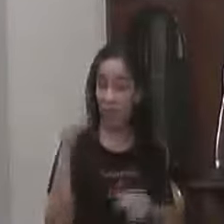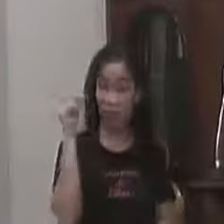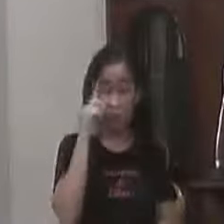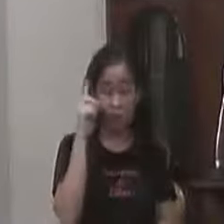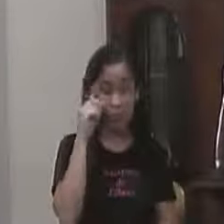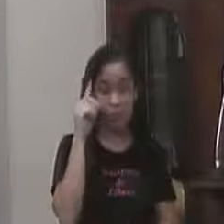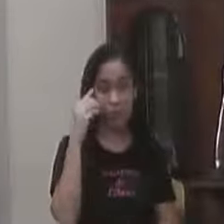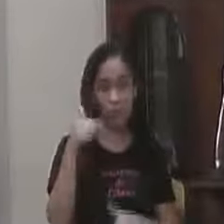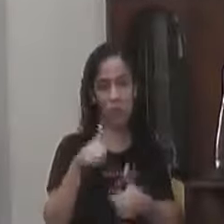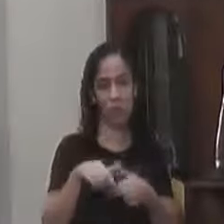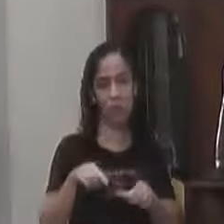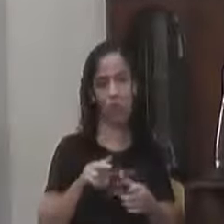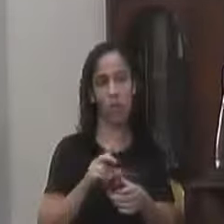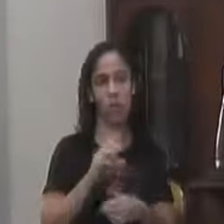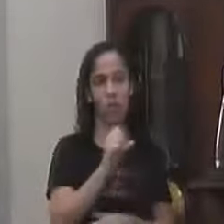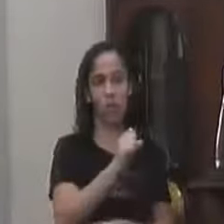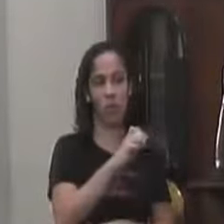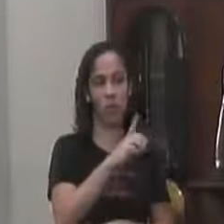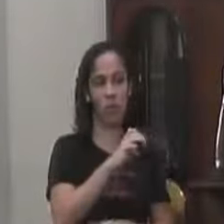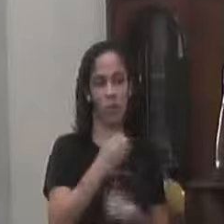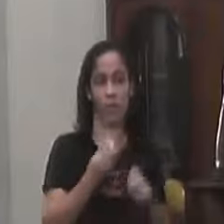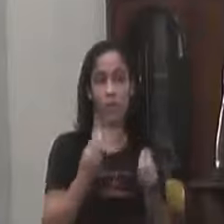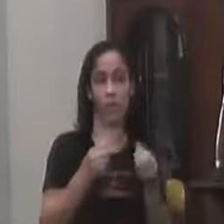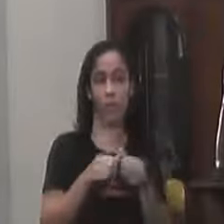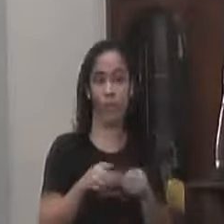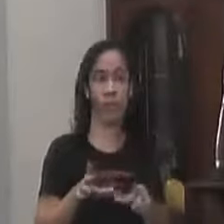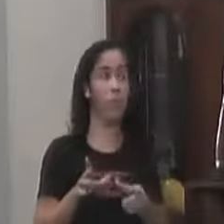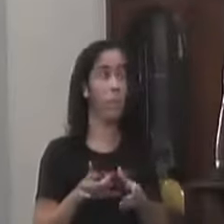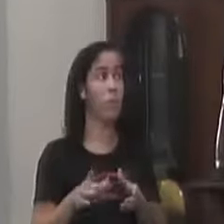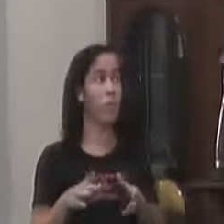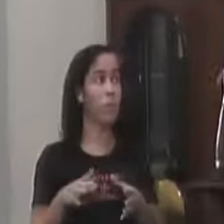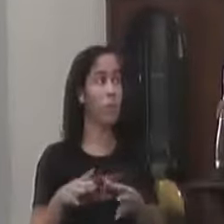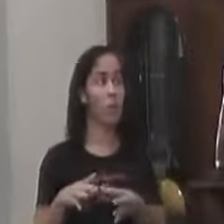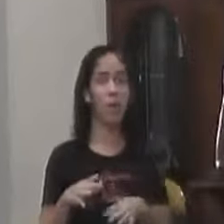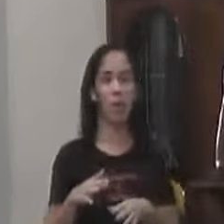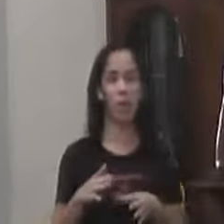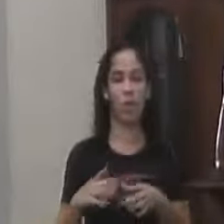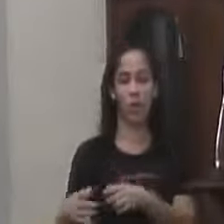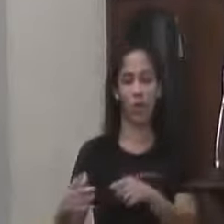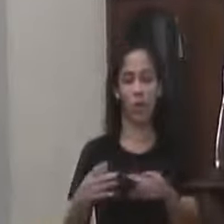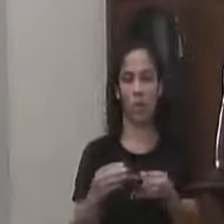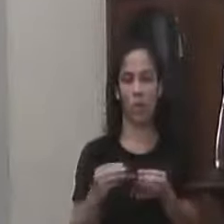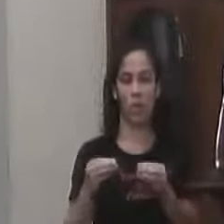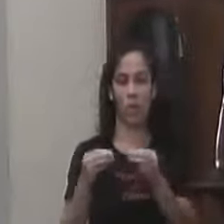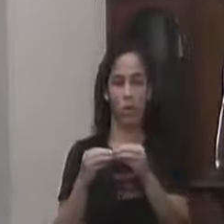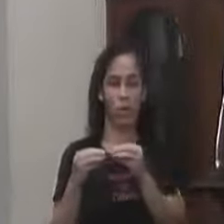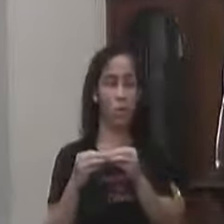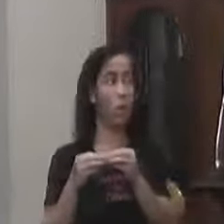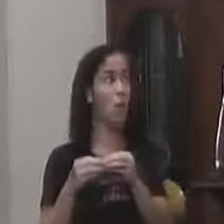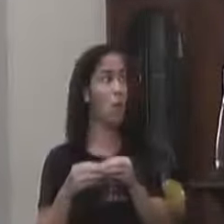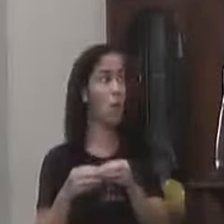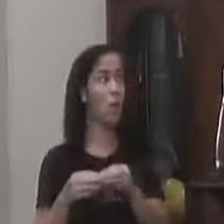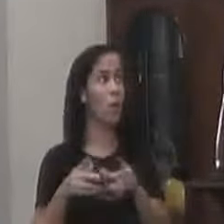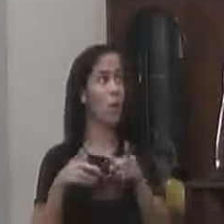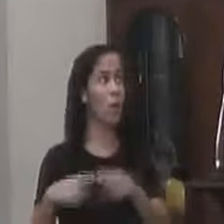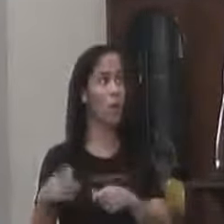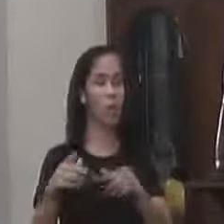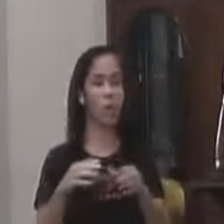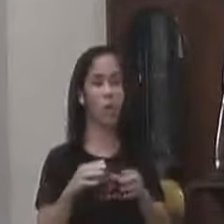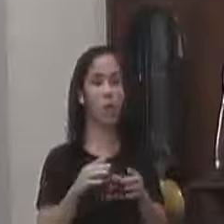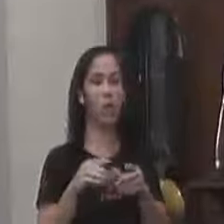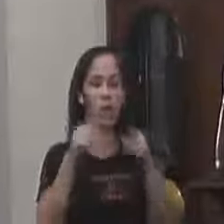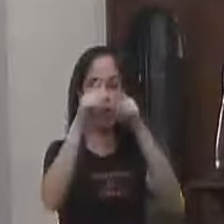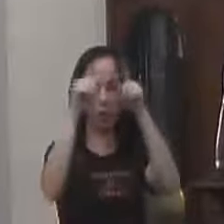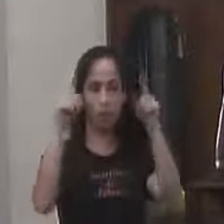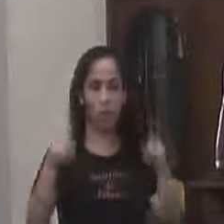Na sede Do município Onde está Situada Ao seu lado Ao seu lado Não No mesmo prédio